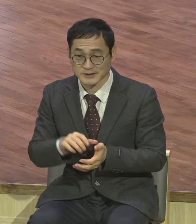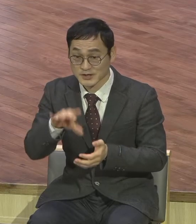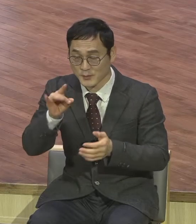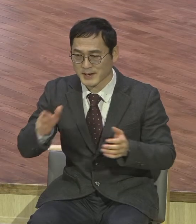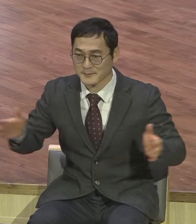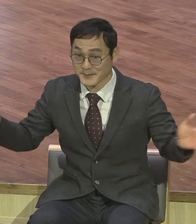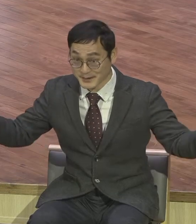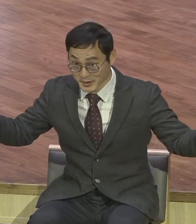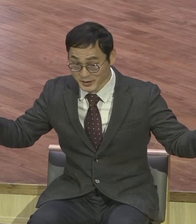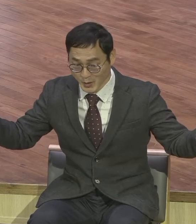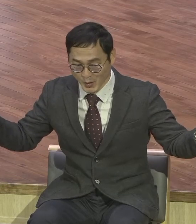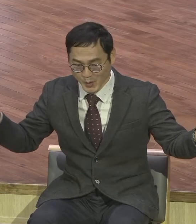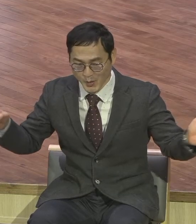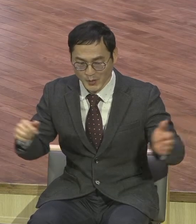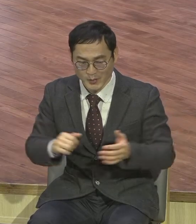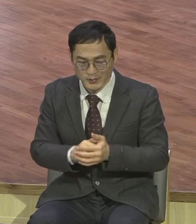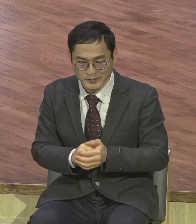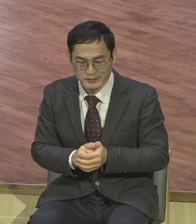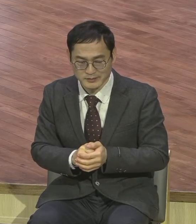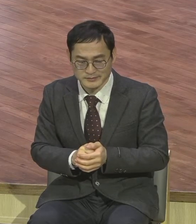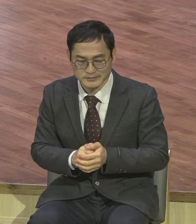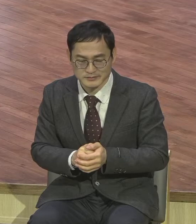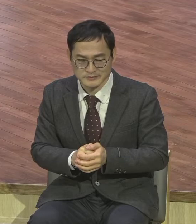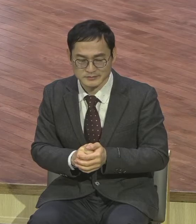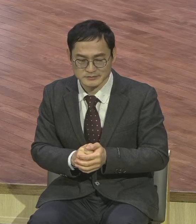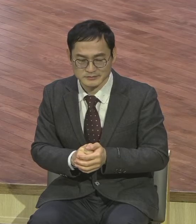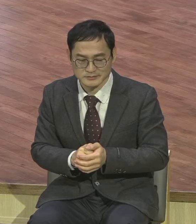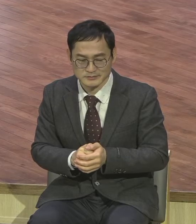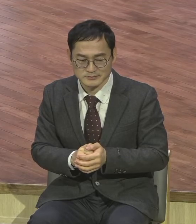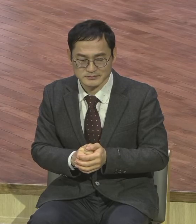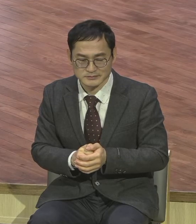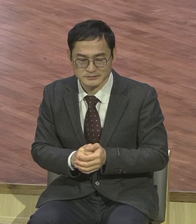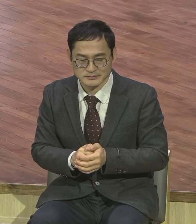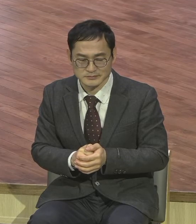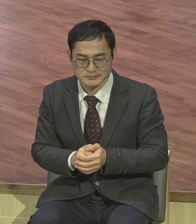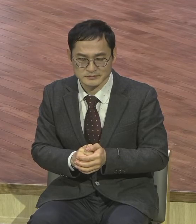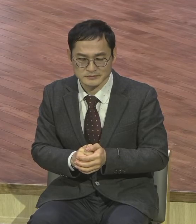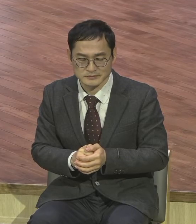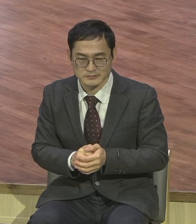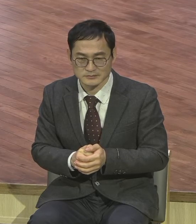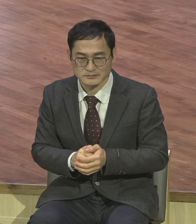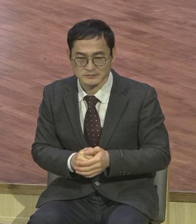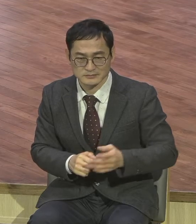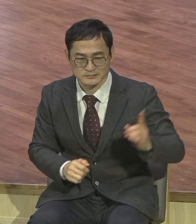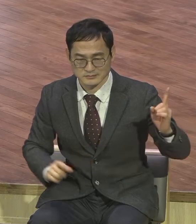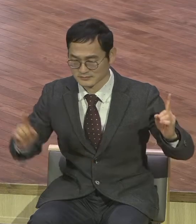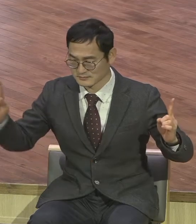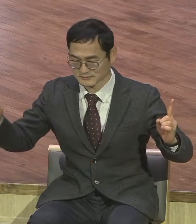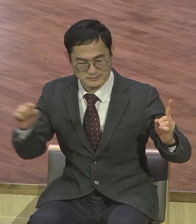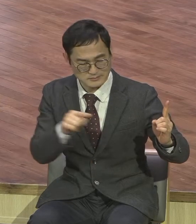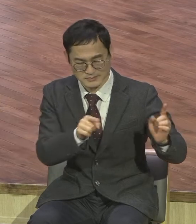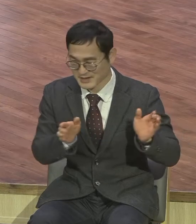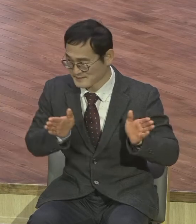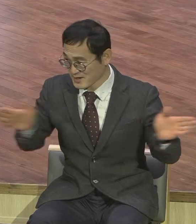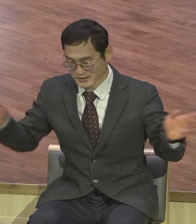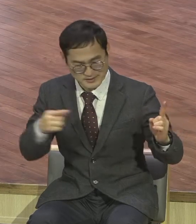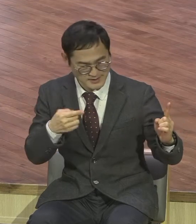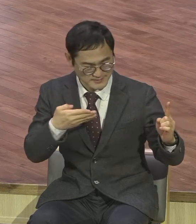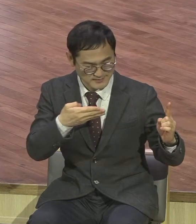닿을까 말까 하는 최선을 닿으면 닿을 수도 있고 안 닿을 수도 있어요. 그게 목표예요. 목표. 그렇게 어렵게 생각할 게